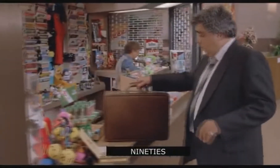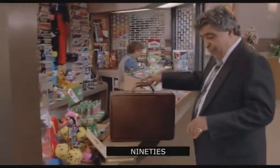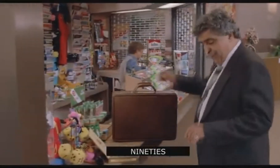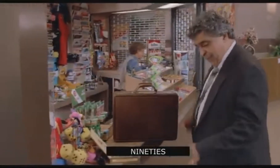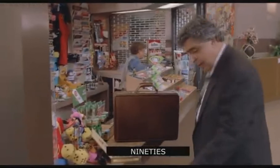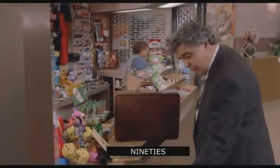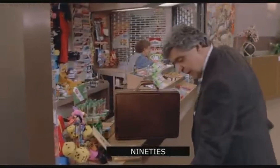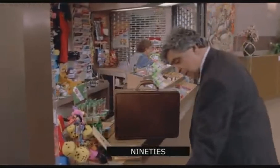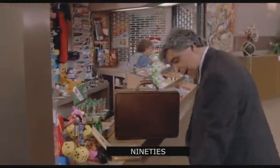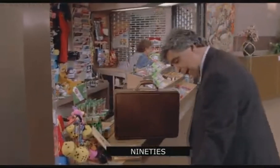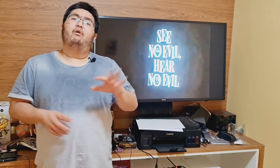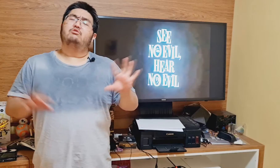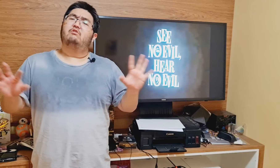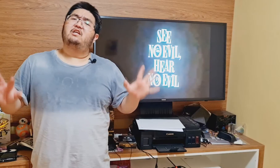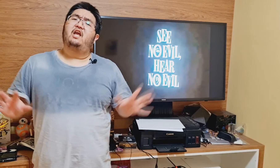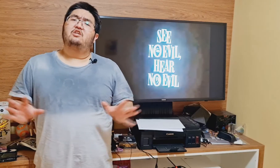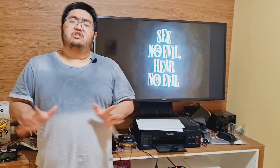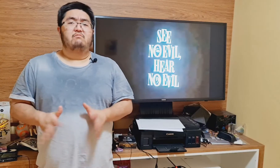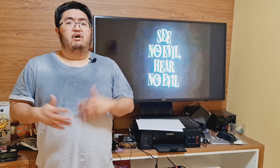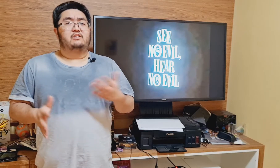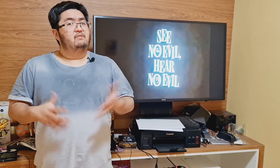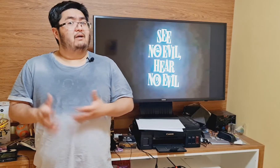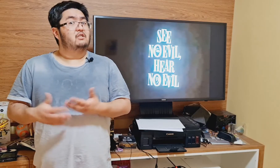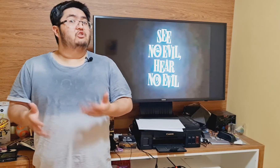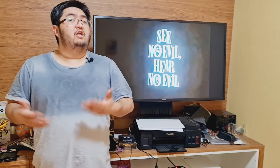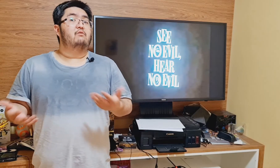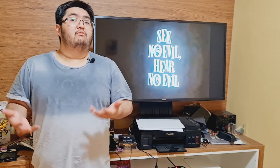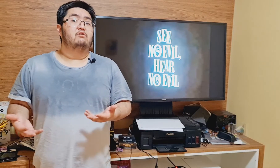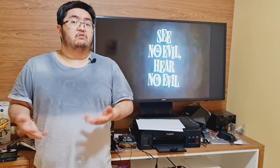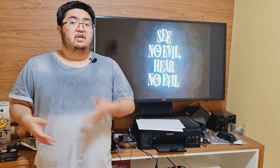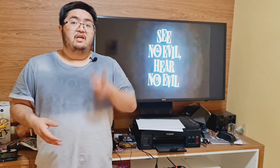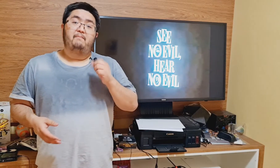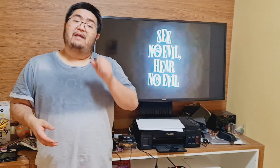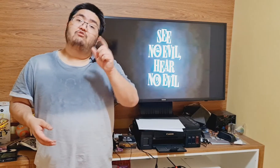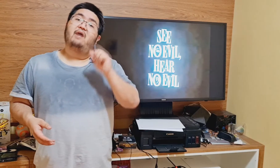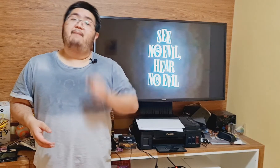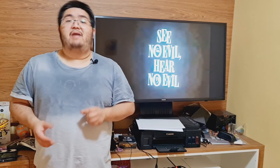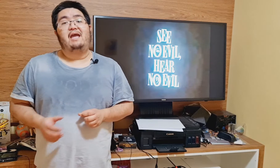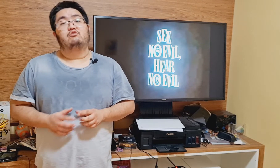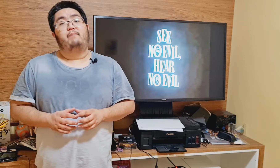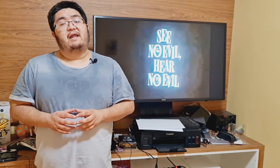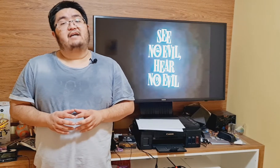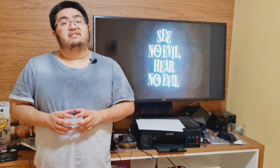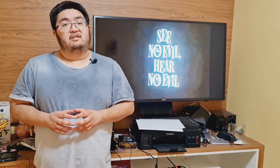Dave atendia um suposto cliente que mostra-se bastante nervoso e pede um remédio para a azia.